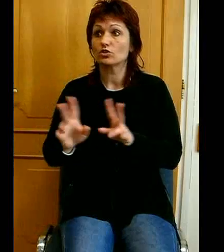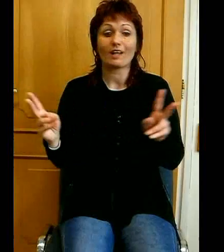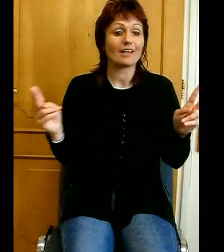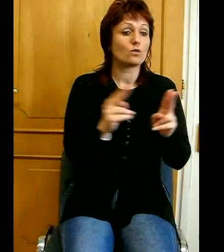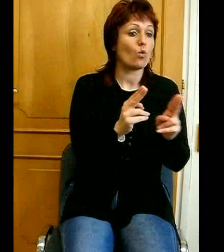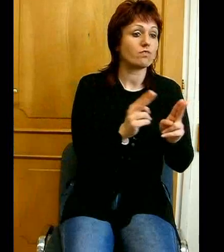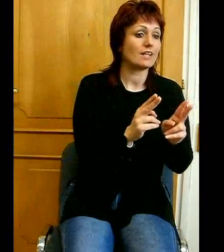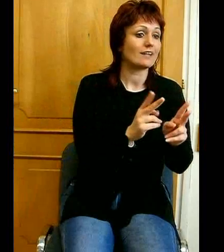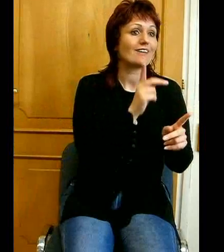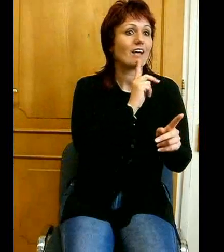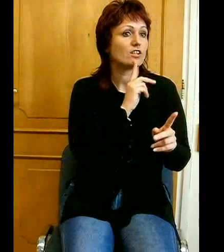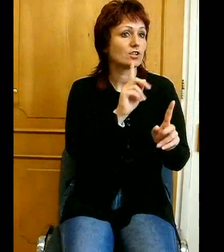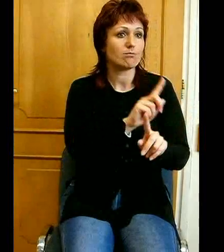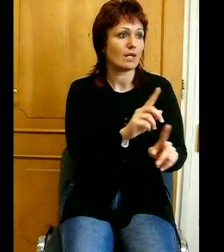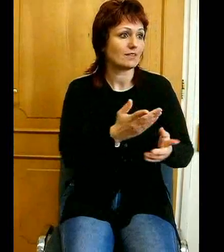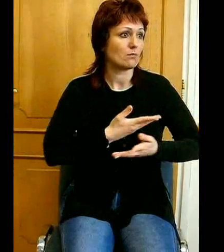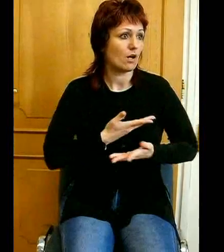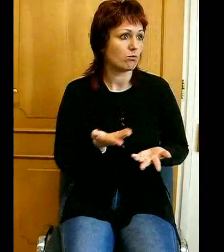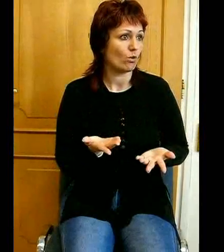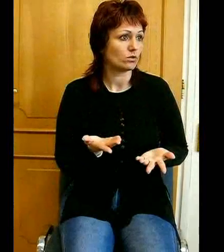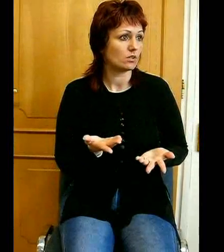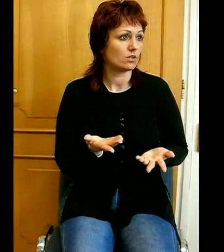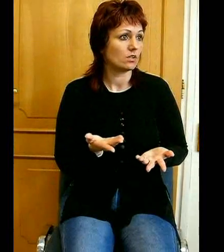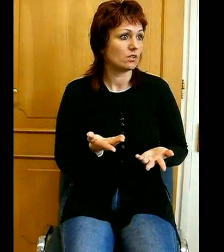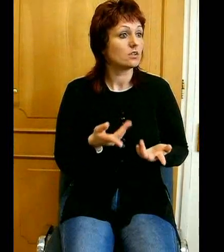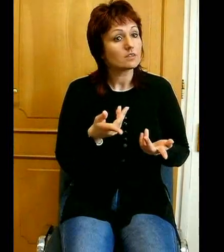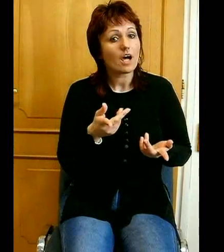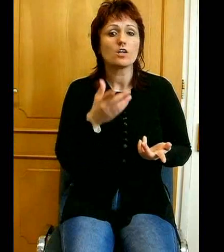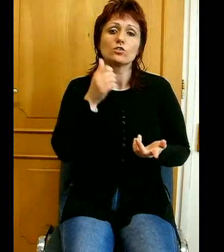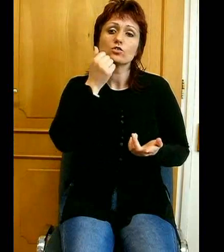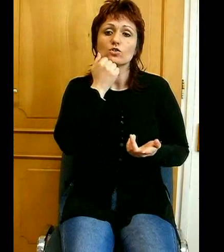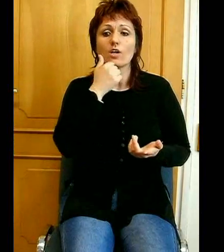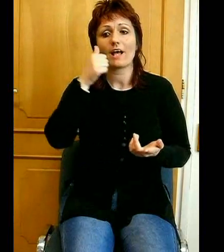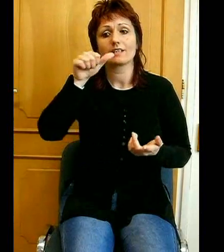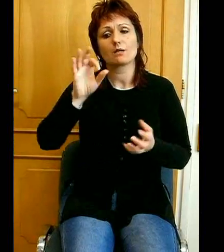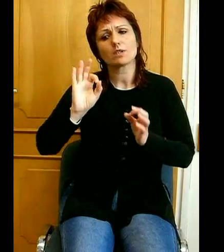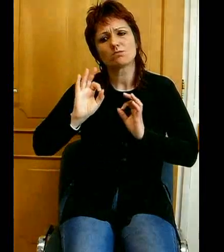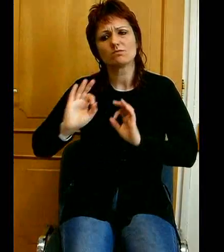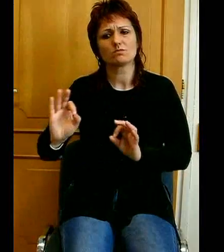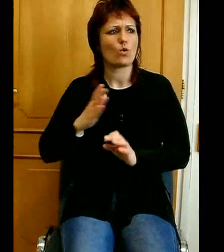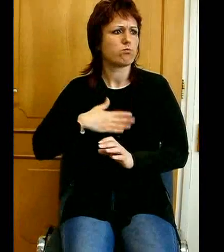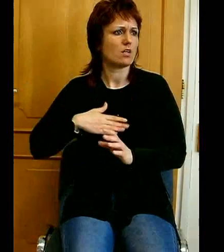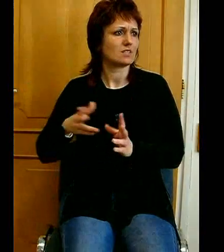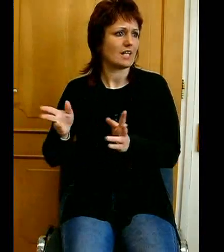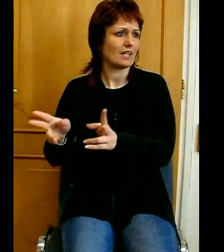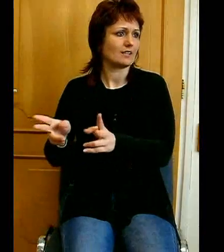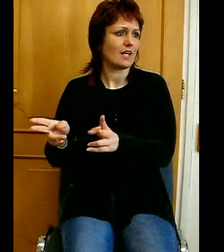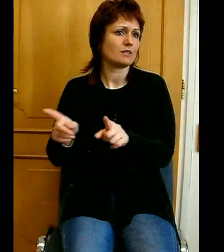hogy a saját népét még jobban szerette, mint a többit. Azért szükséges erről